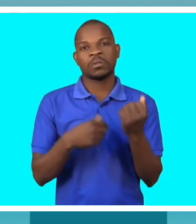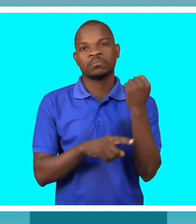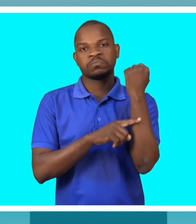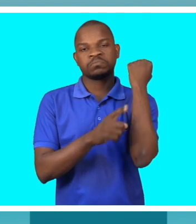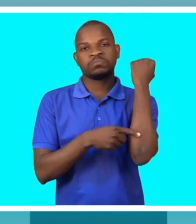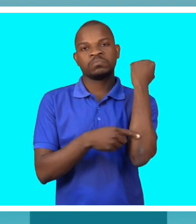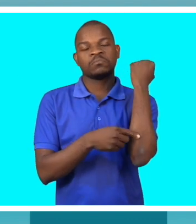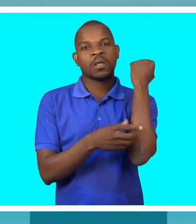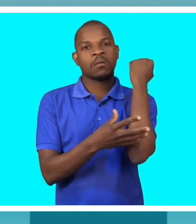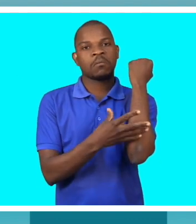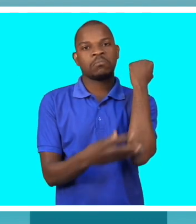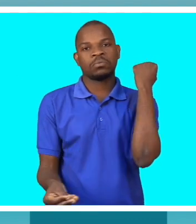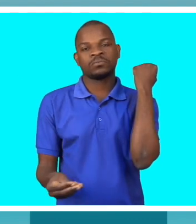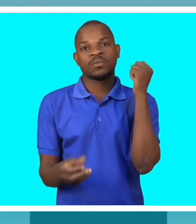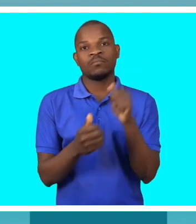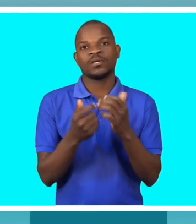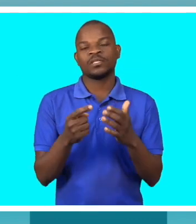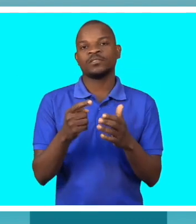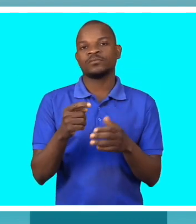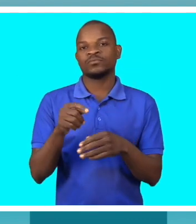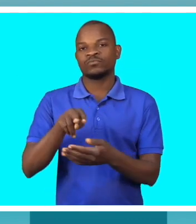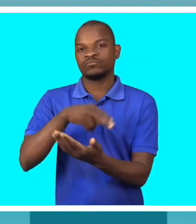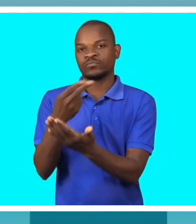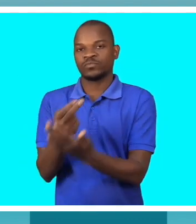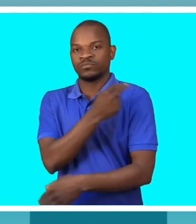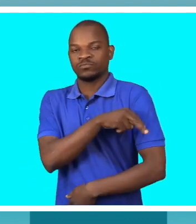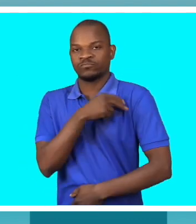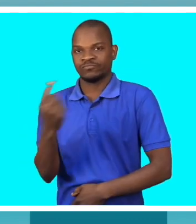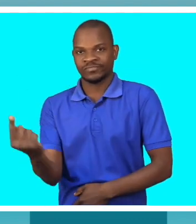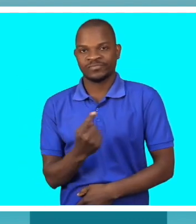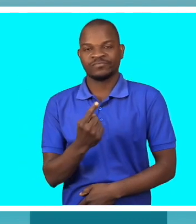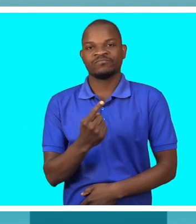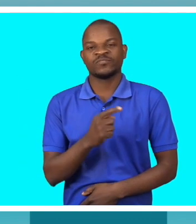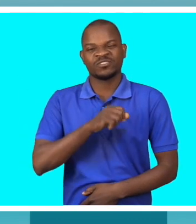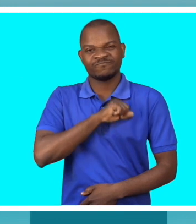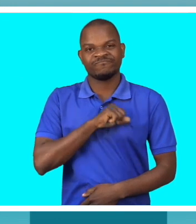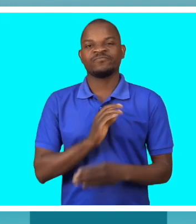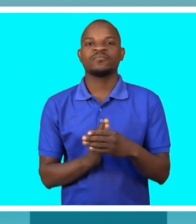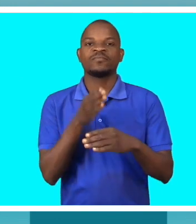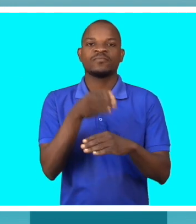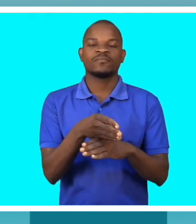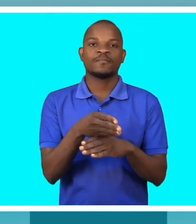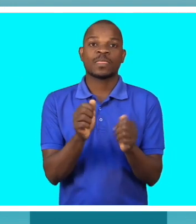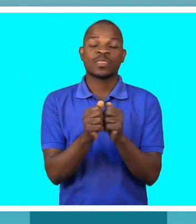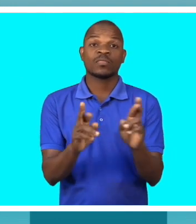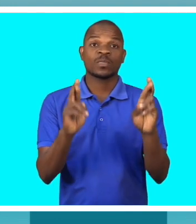Depois, quando ele saiu do hospital, tentamos superar essa situação. Graças a Deus, porque eu já estava a namorar